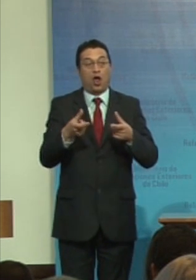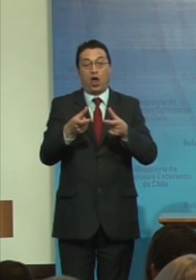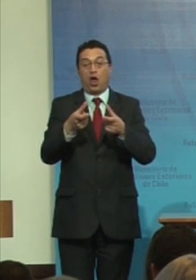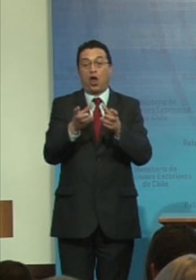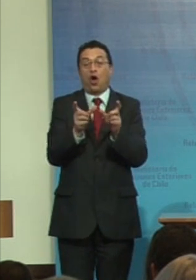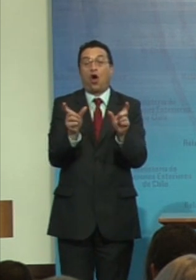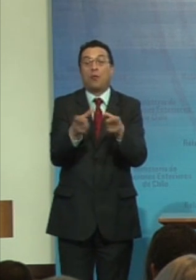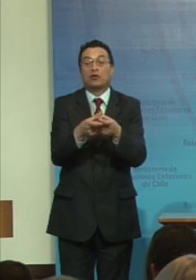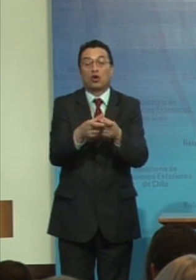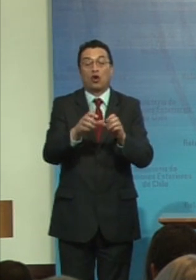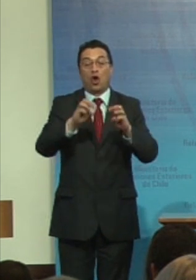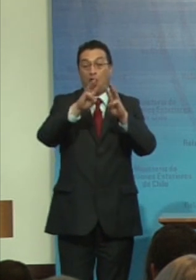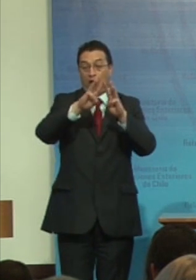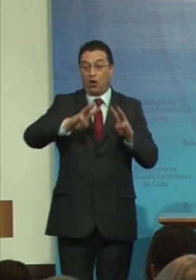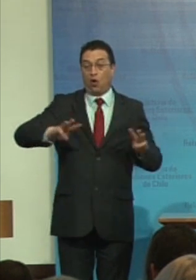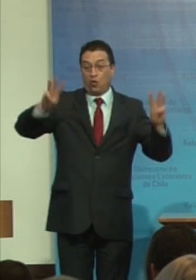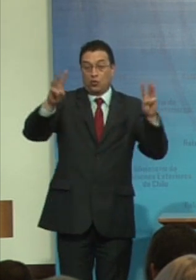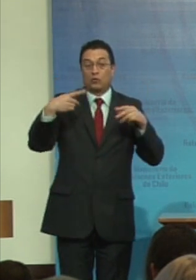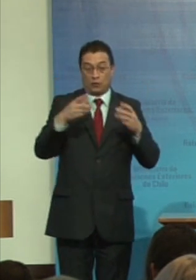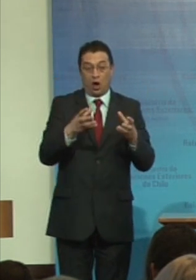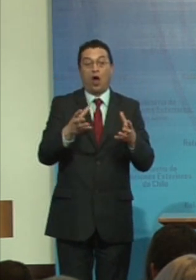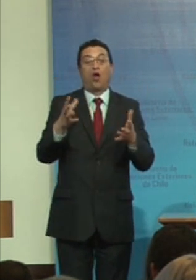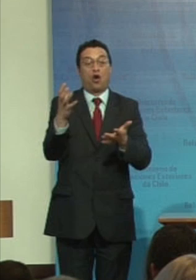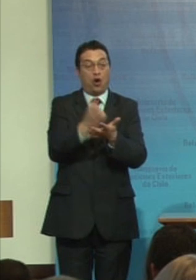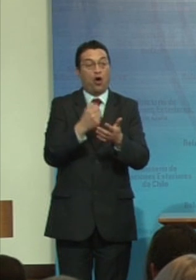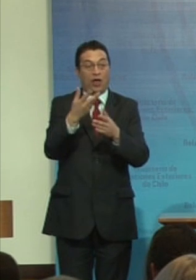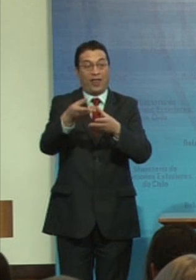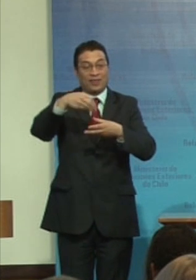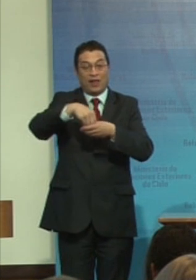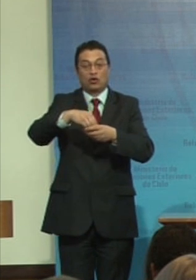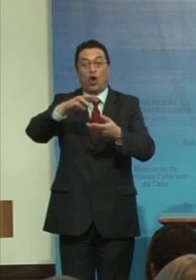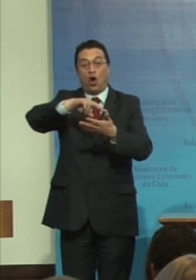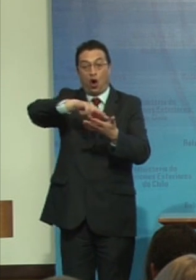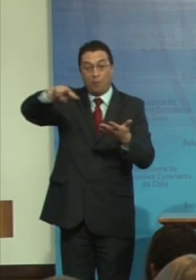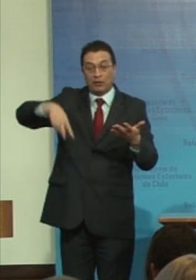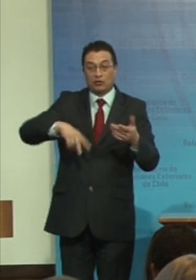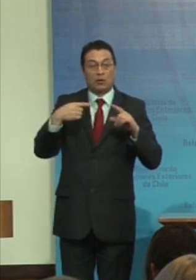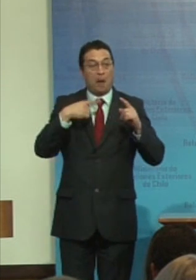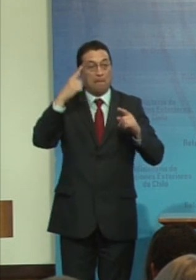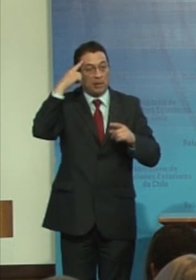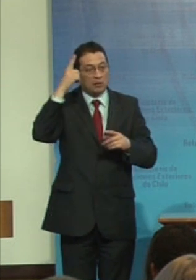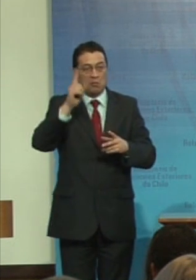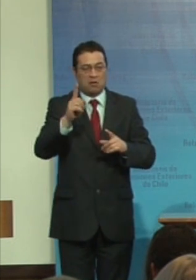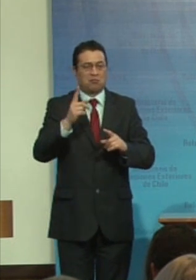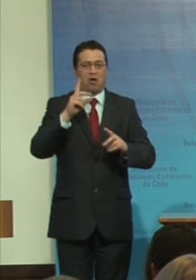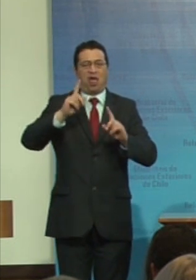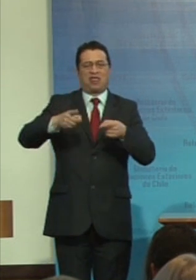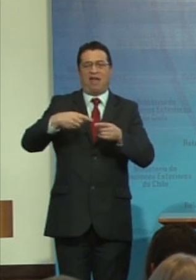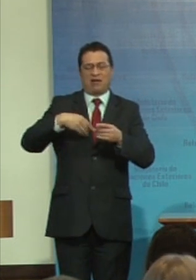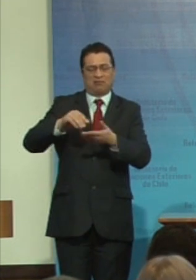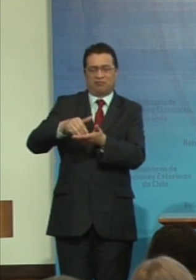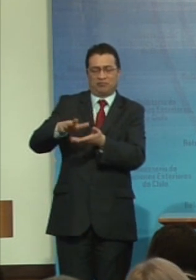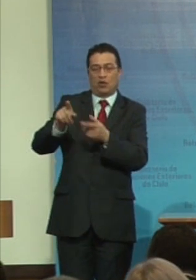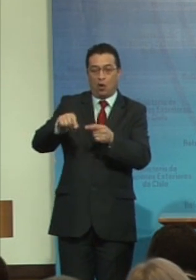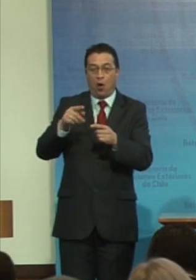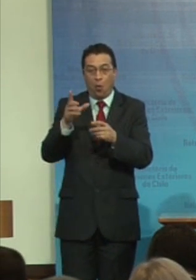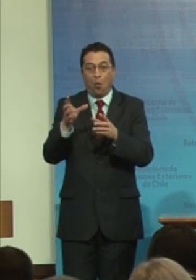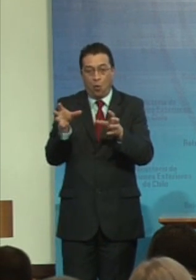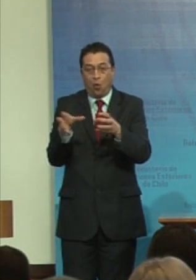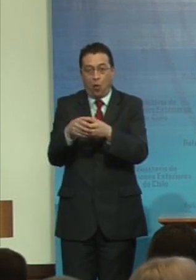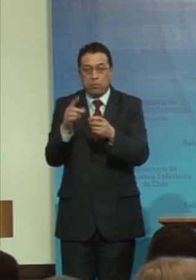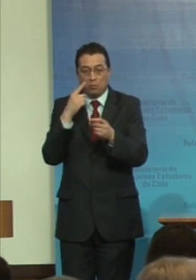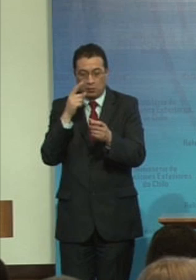de Naciones Unidas fue un logro dentro de la Convención. Se pensaba que no debía existir otro organismo más de monitoreo.